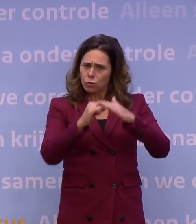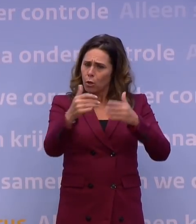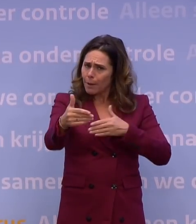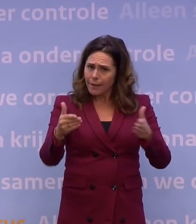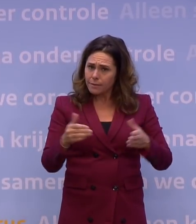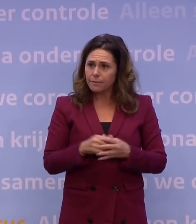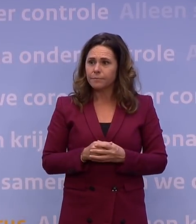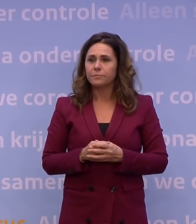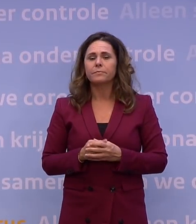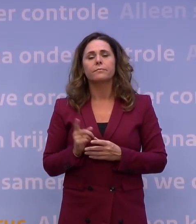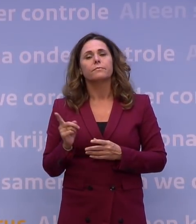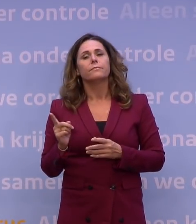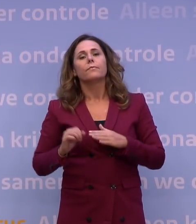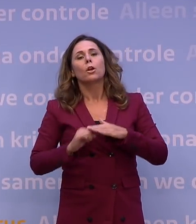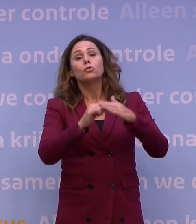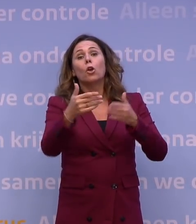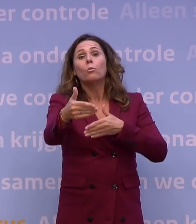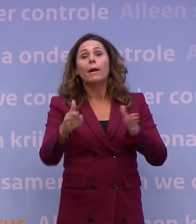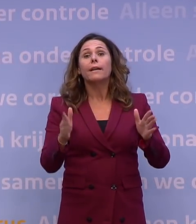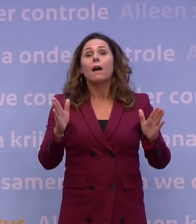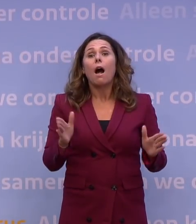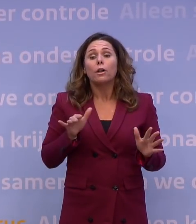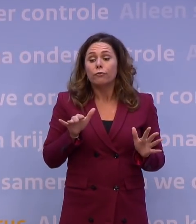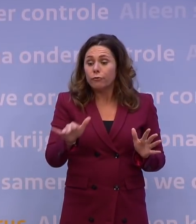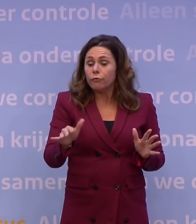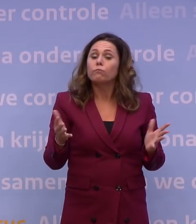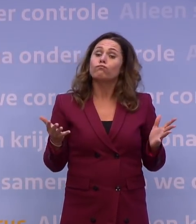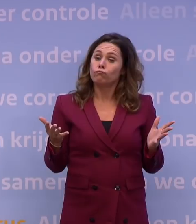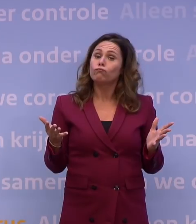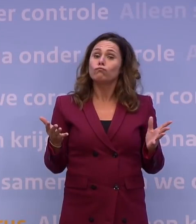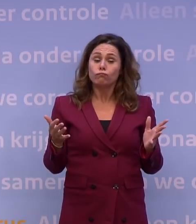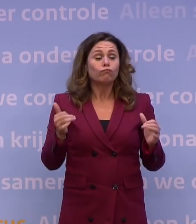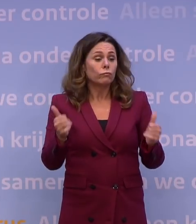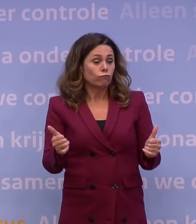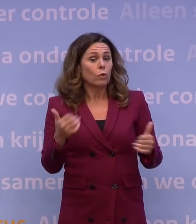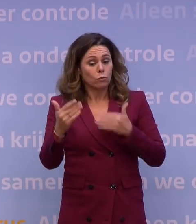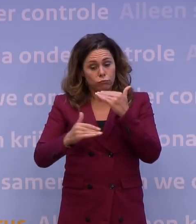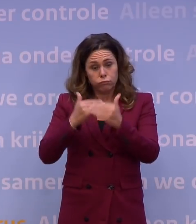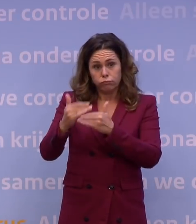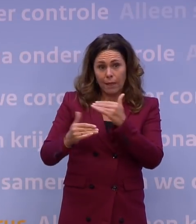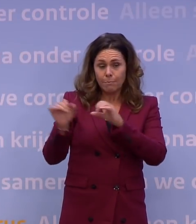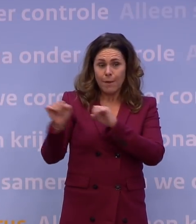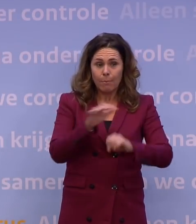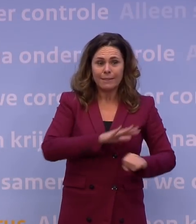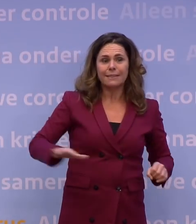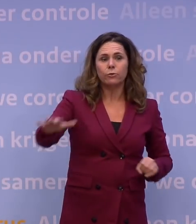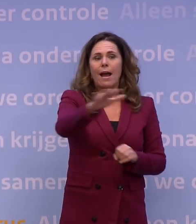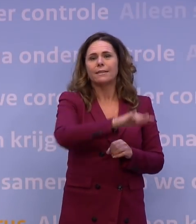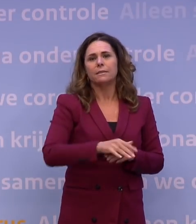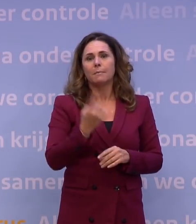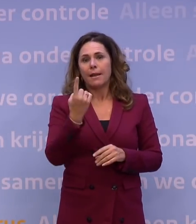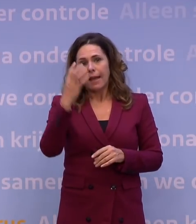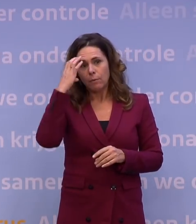versneld? Nou, een steunpakket wat er nu is, dat is eigenlijk, werkt dat? Want dat ademt mee met de situatie. Er is één probleem in dat steunpakket.